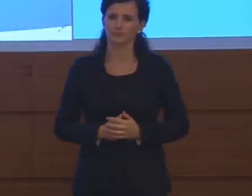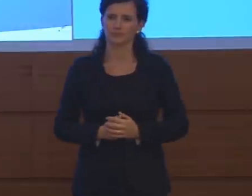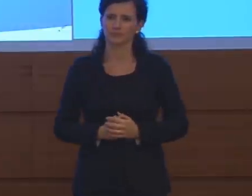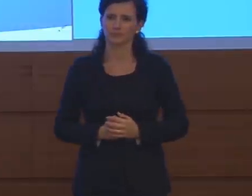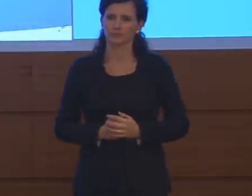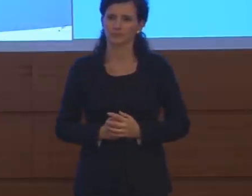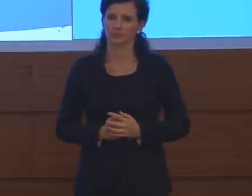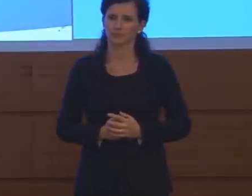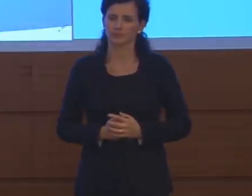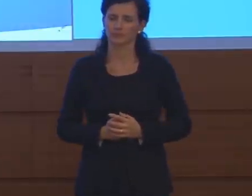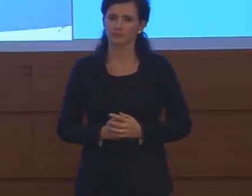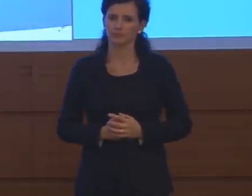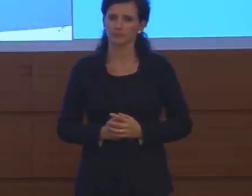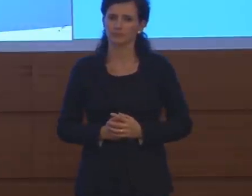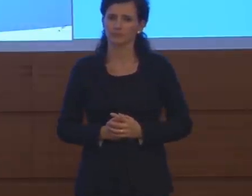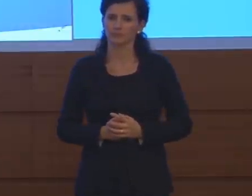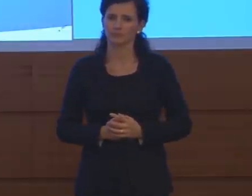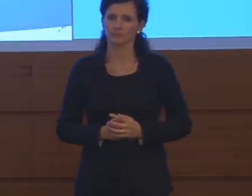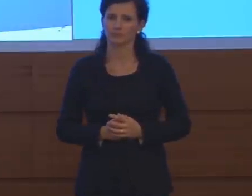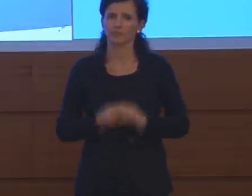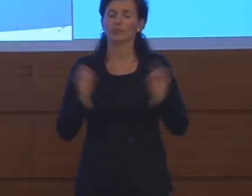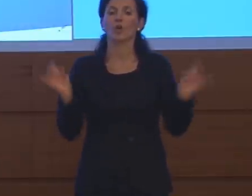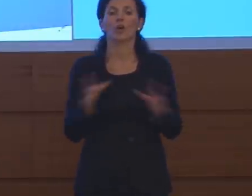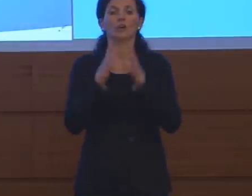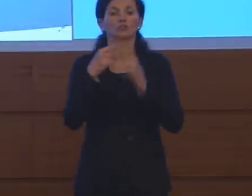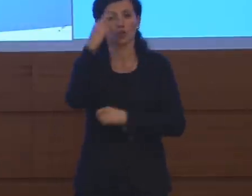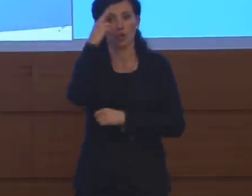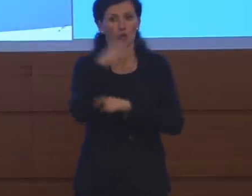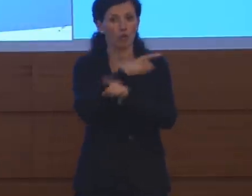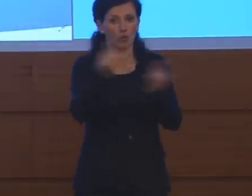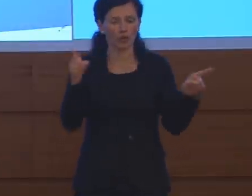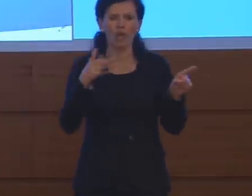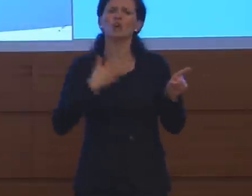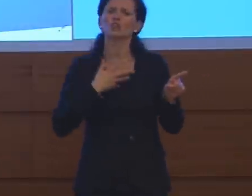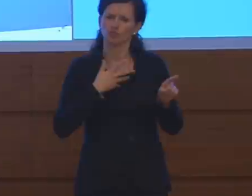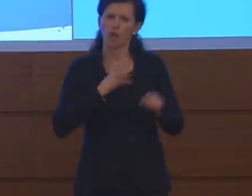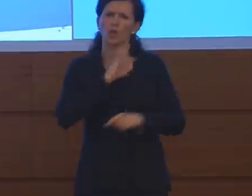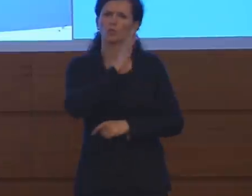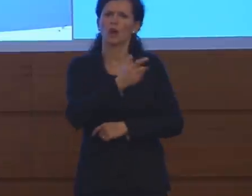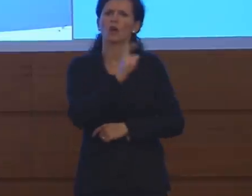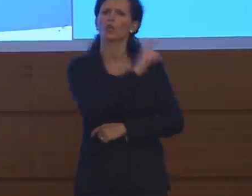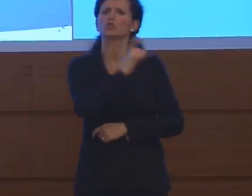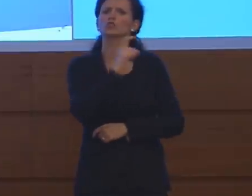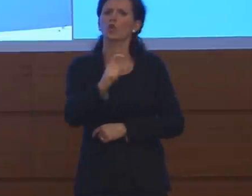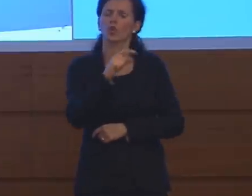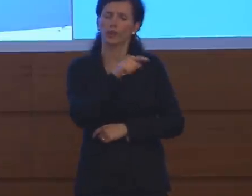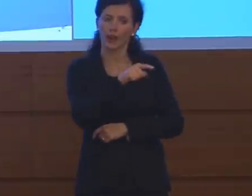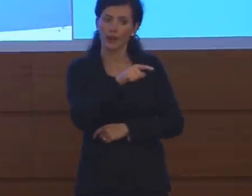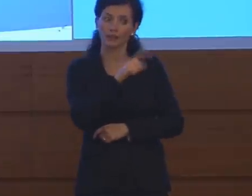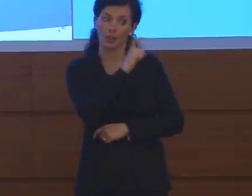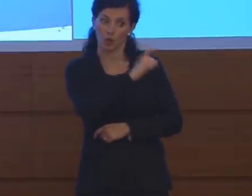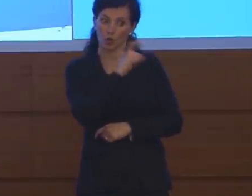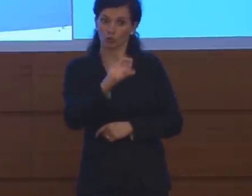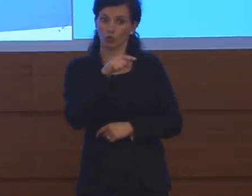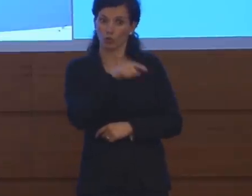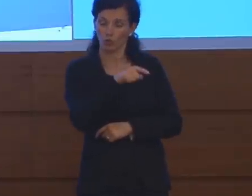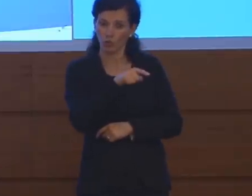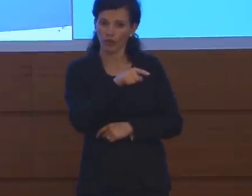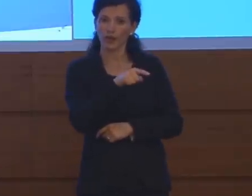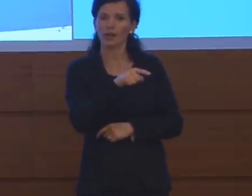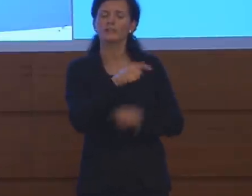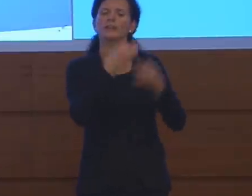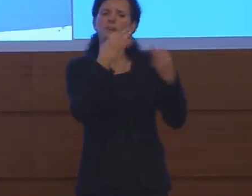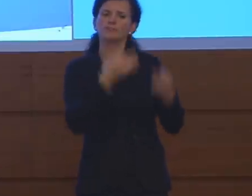E voglio anche ricordare che noi abbiamo attivo un altro conto corrente grazie al quale è stato